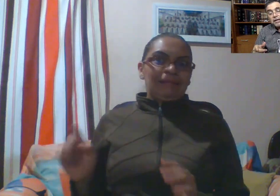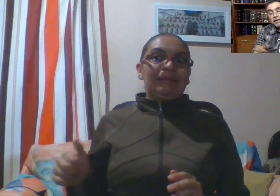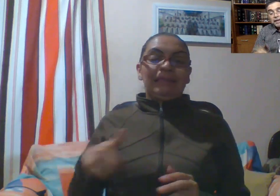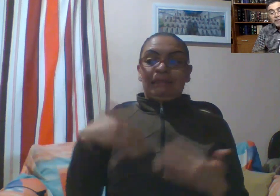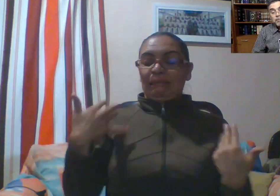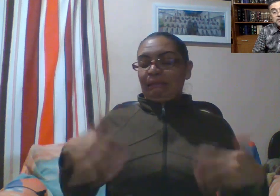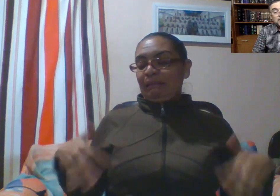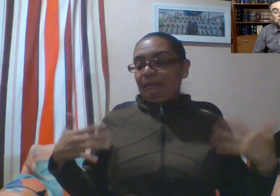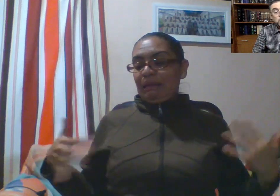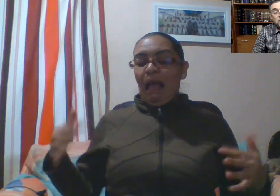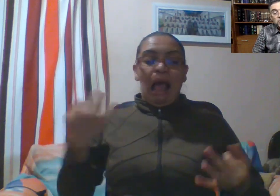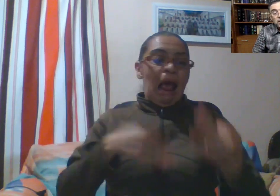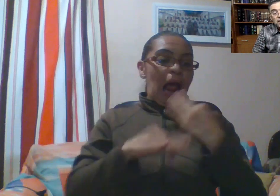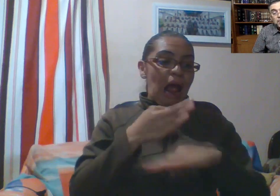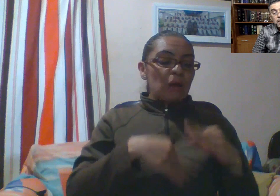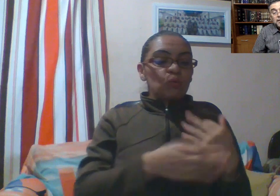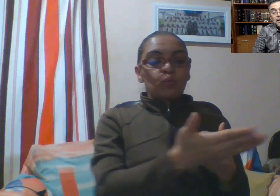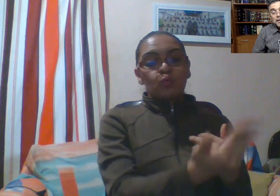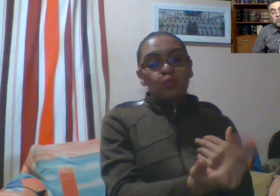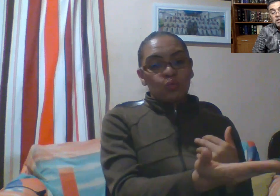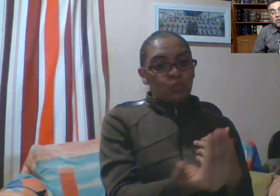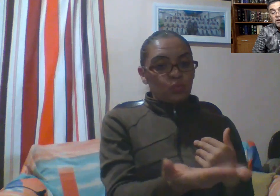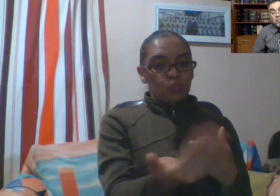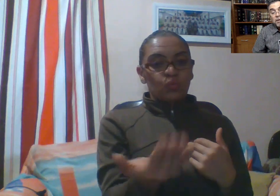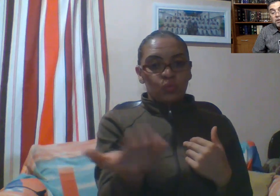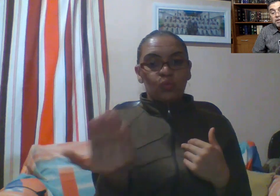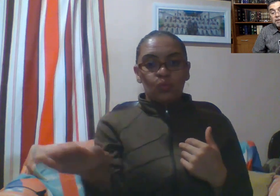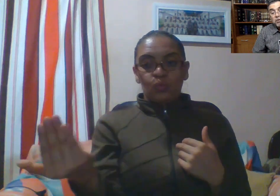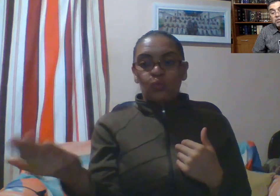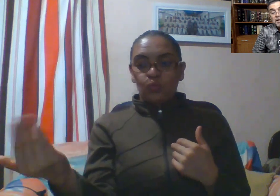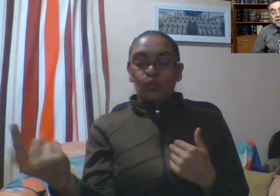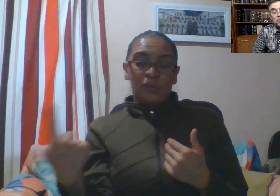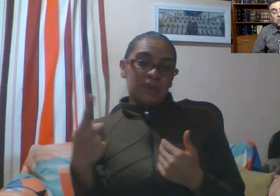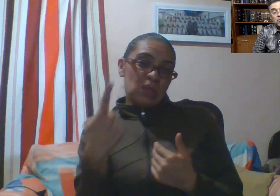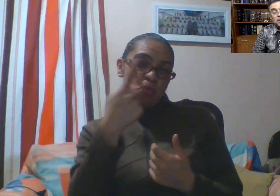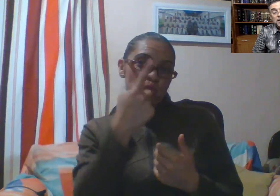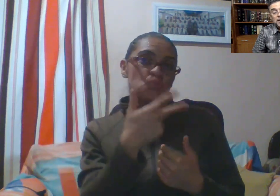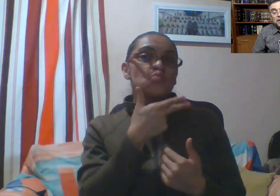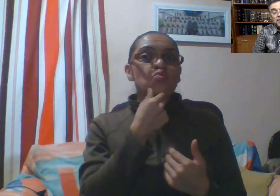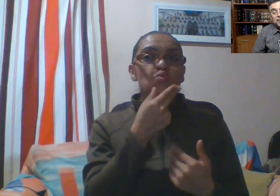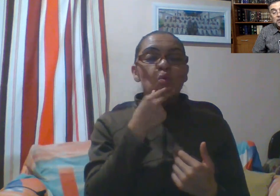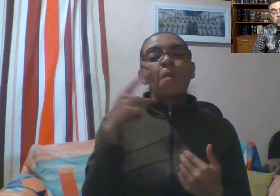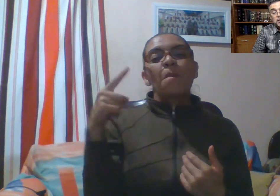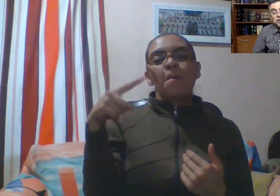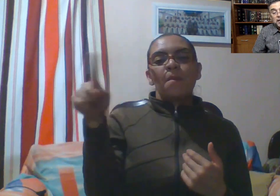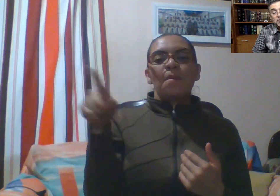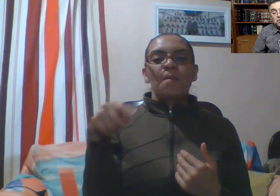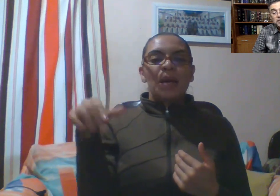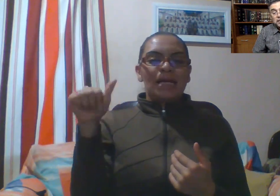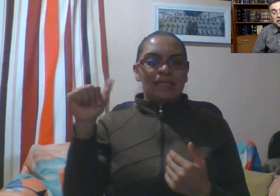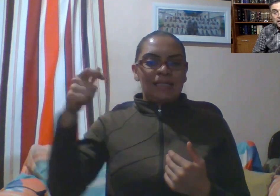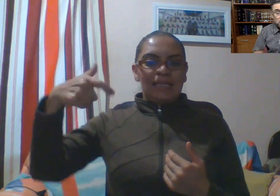iba pasando por la ciudad, y sucedió que un varón llamado Saqueo, que era jefe de los publicanos y rico.